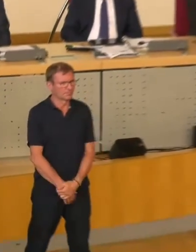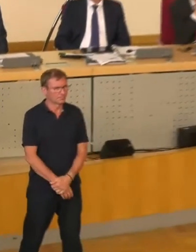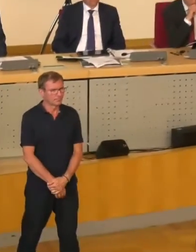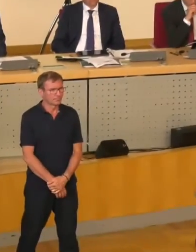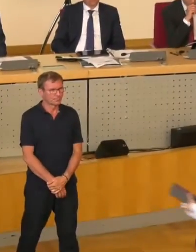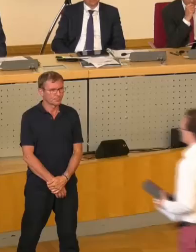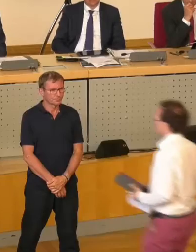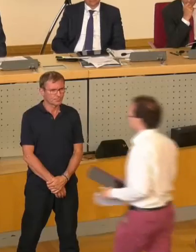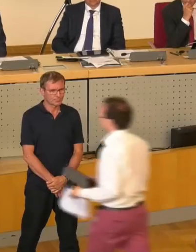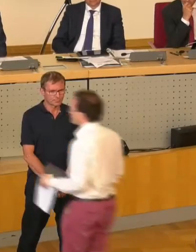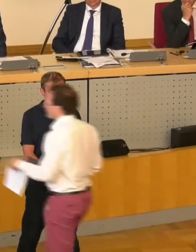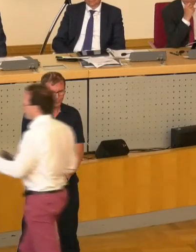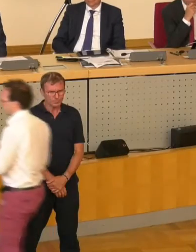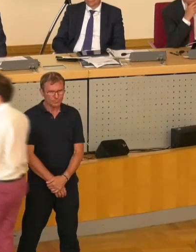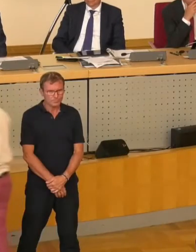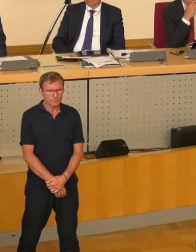Und Herr Engemeier.